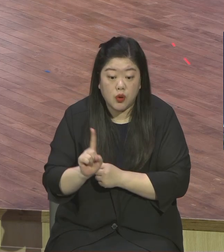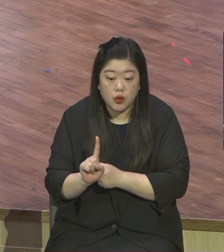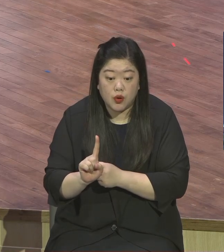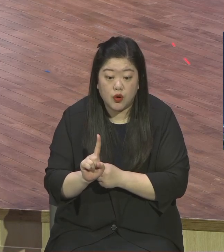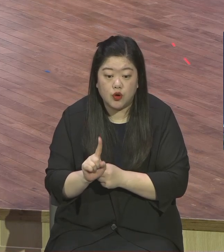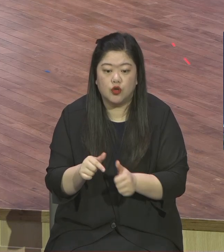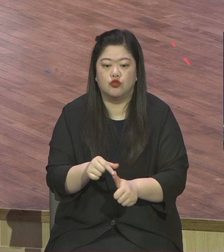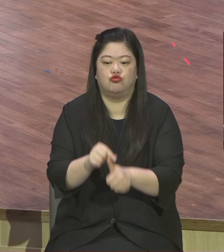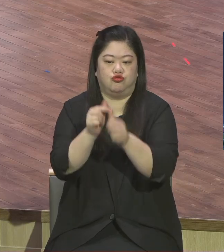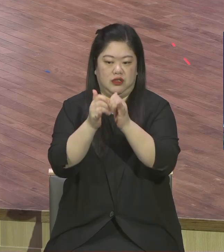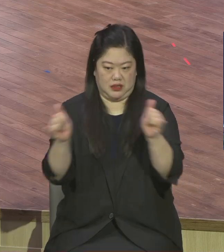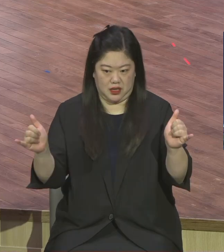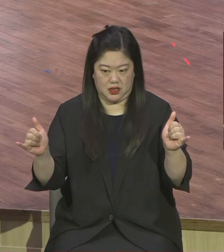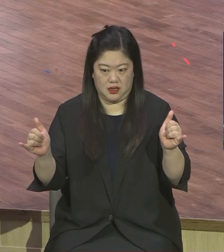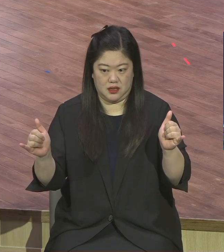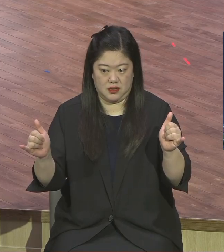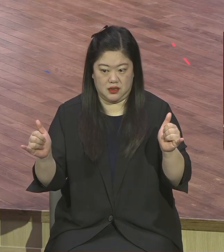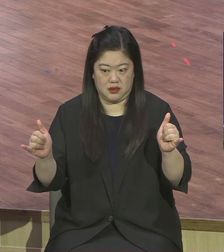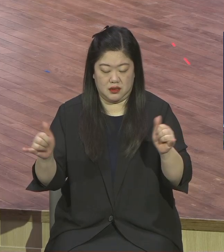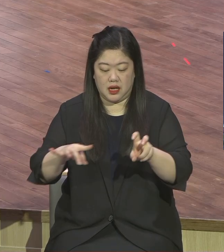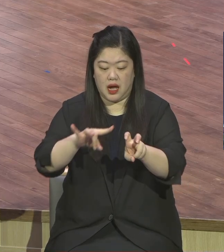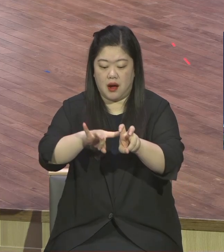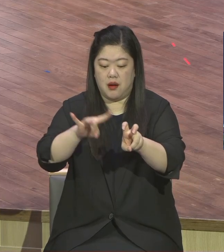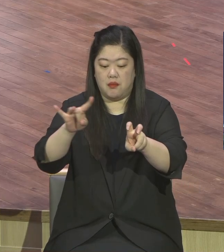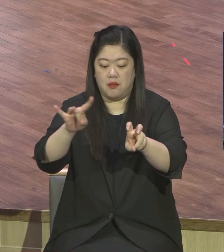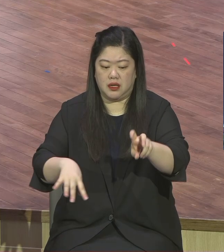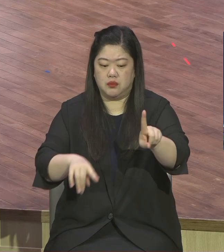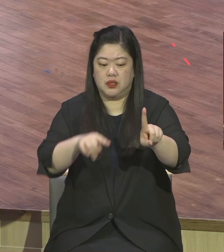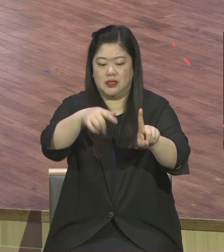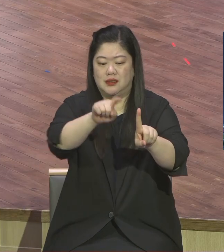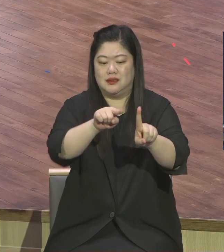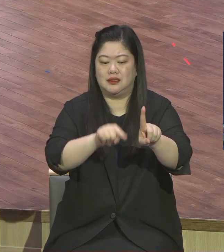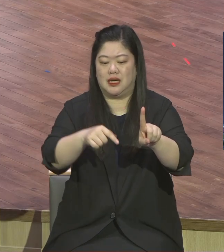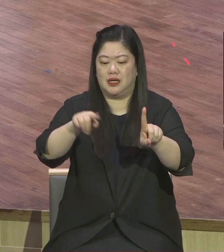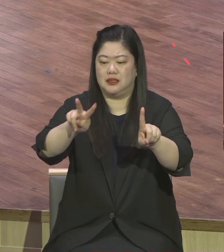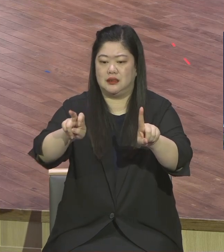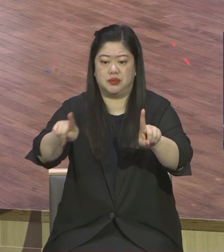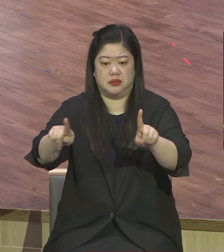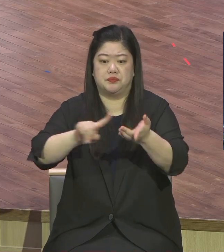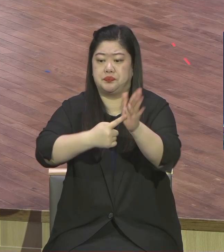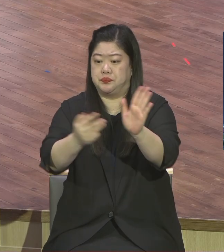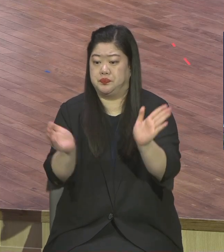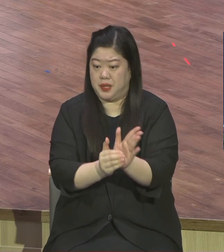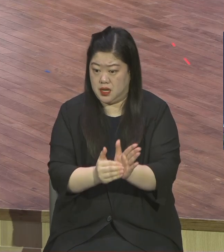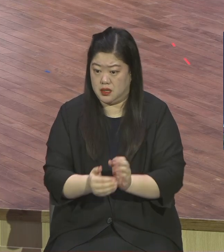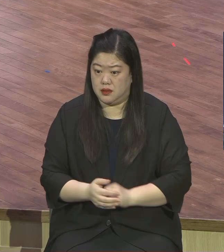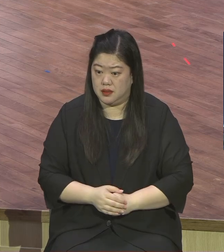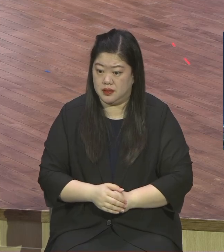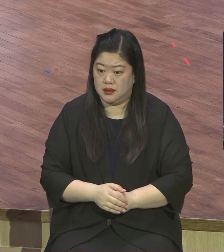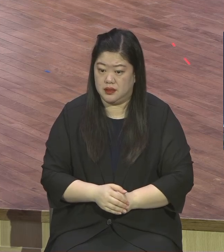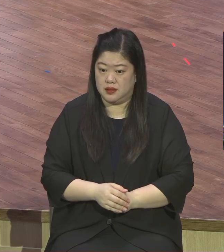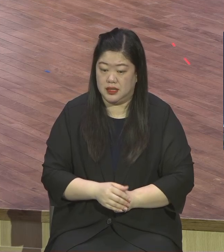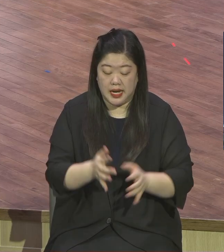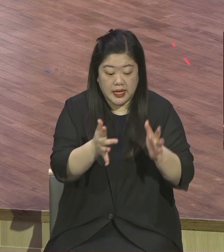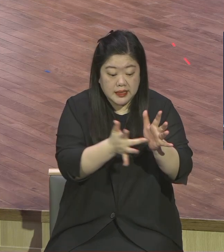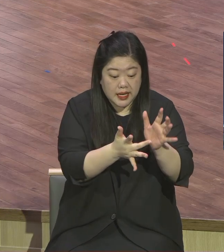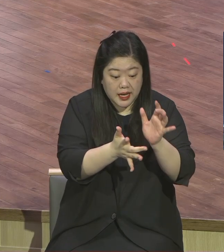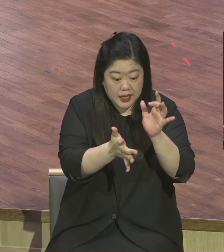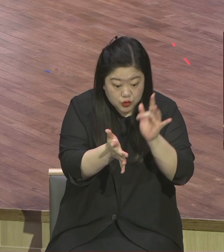21절 이 구원자 예수가 무슨 뜻입니까 구원자 예수가 그리스도로 오셨다는